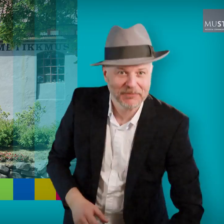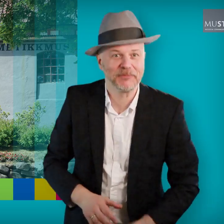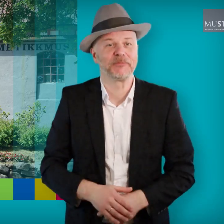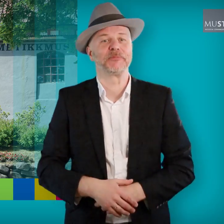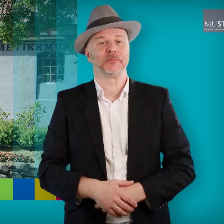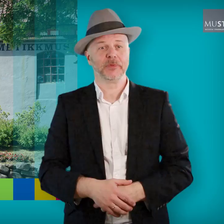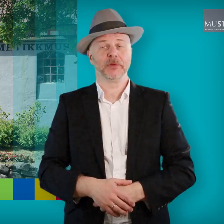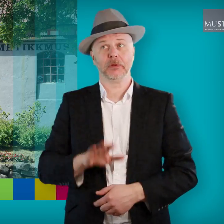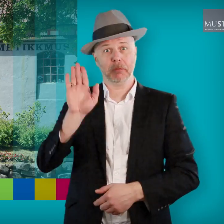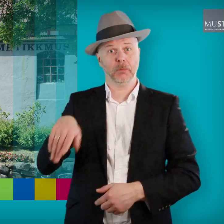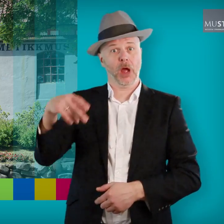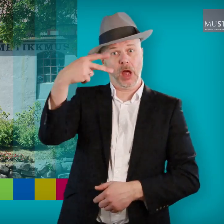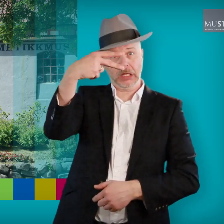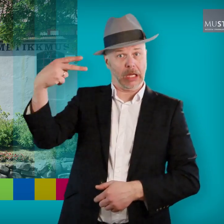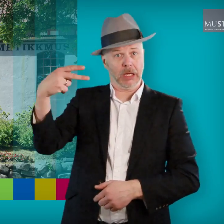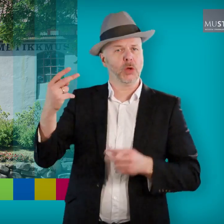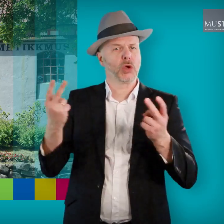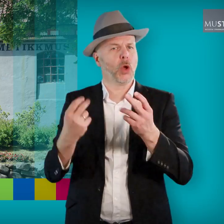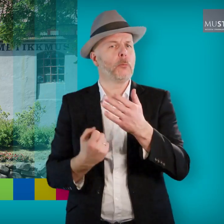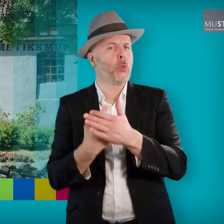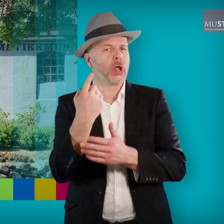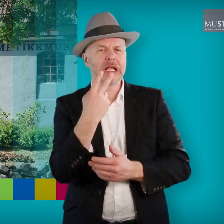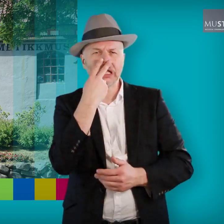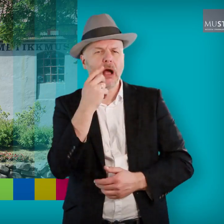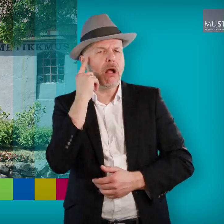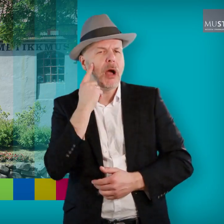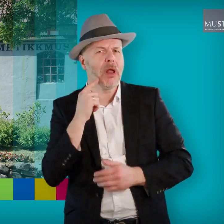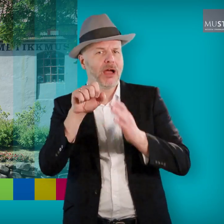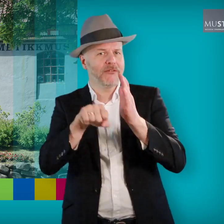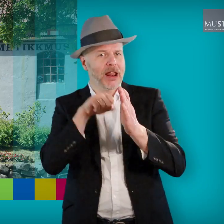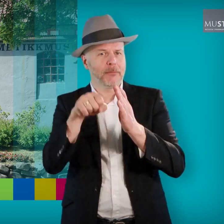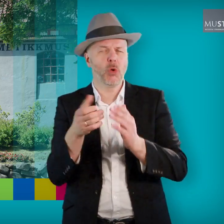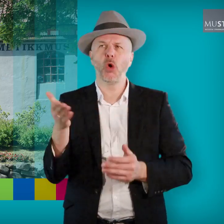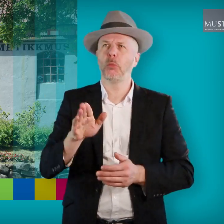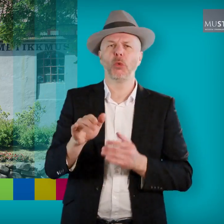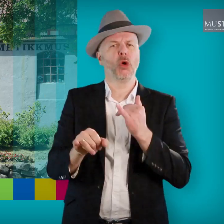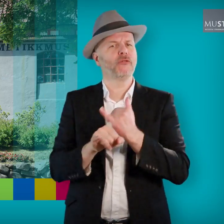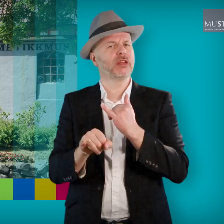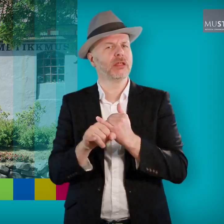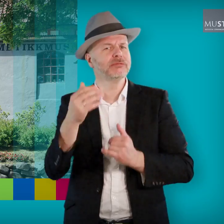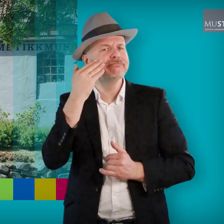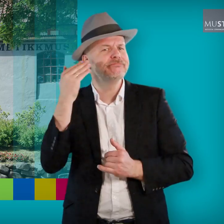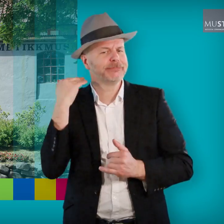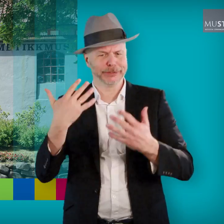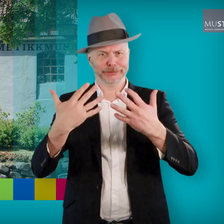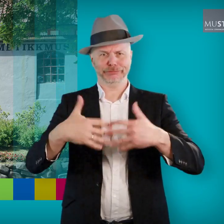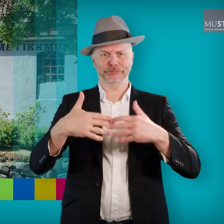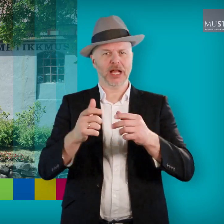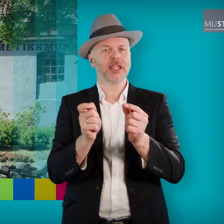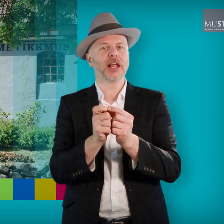I endre etasje kan du også se en gammel film om hvordan de produserte sardiner før i tida.